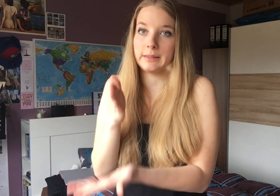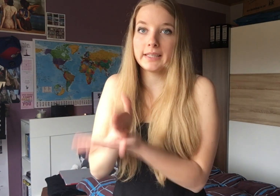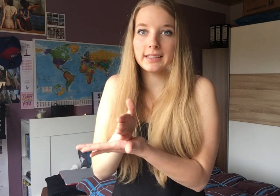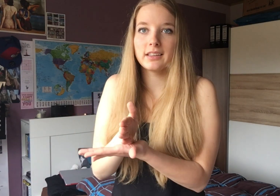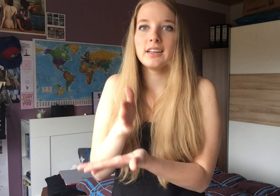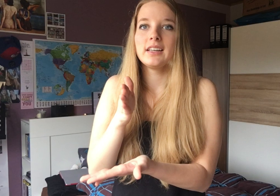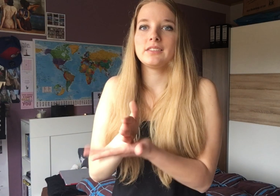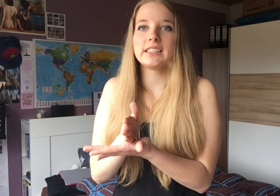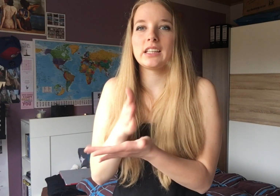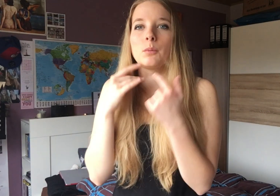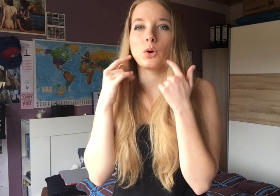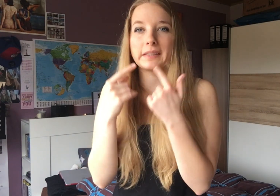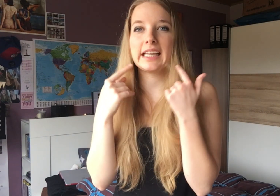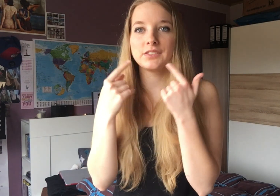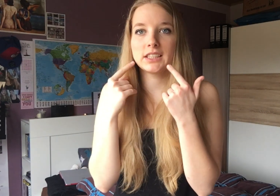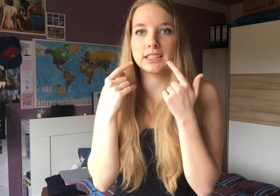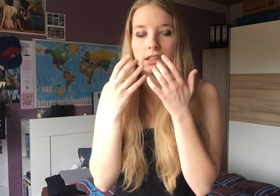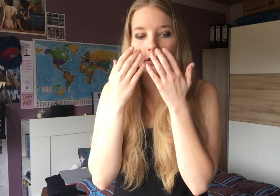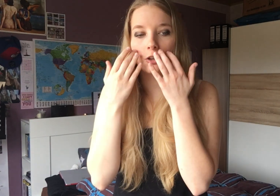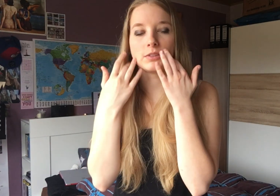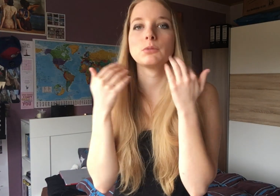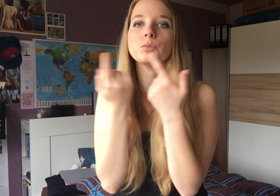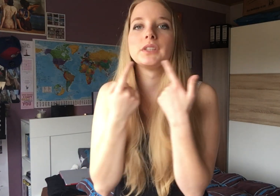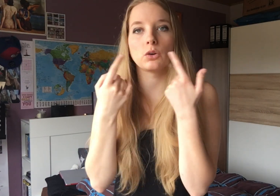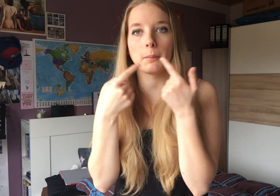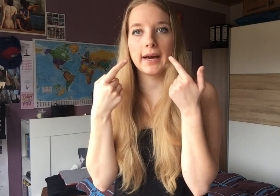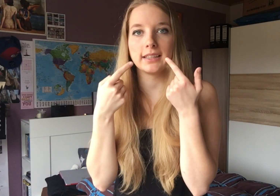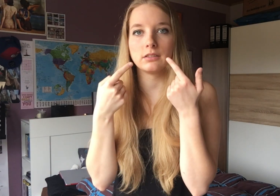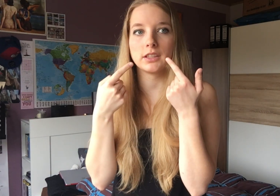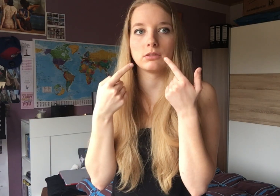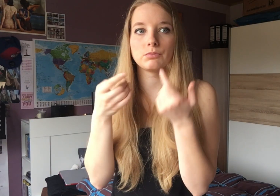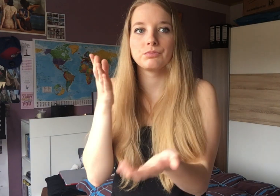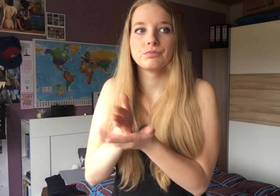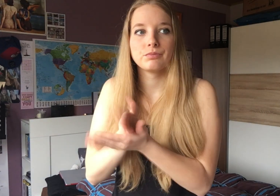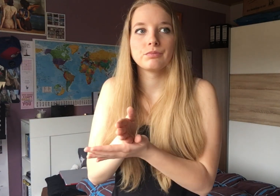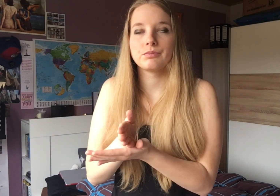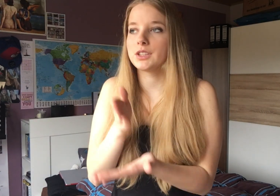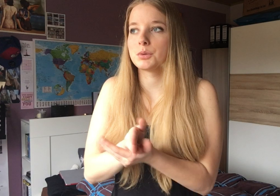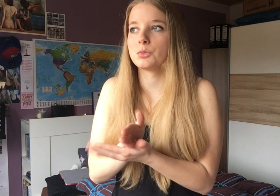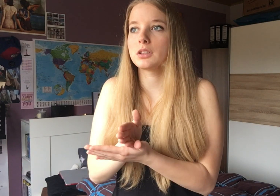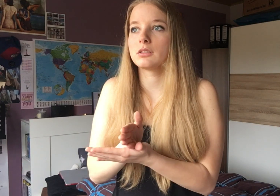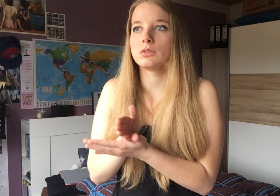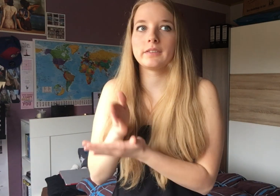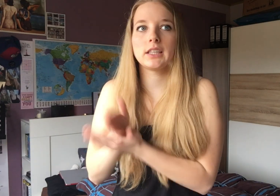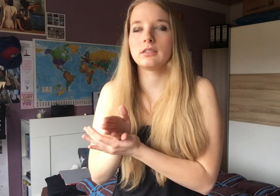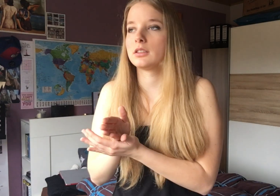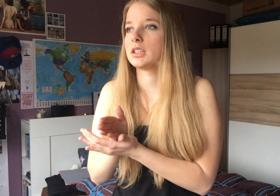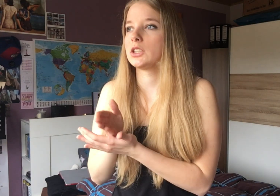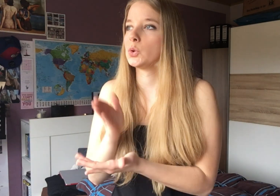halt in Mitte. Deswegen ist halt immer sehr wichtig, dass das Mundbild auch dabei ist, weil du willst einfach so machen, wie, ja, was heißt das denn? Ist das jetzt